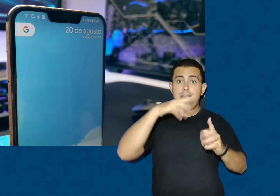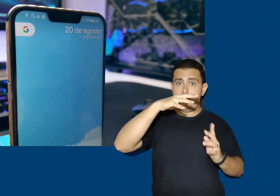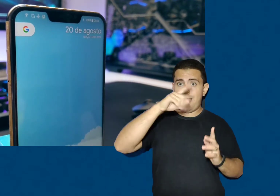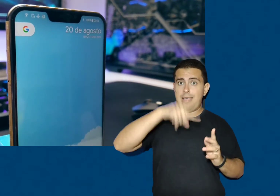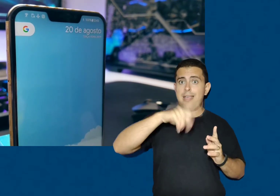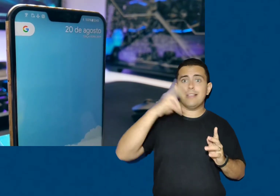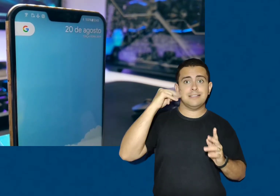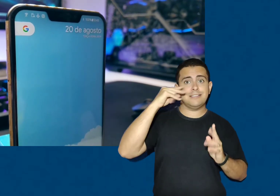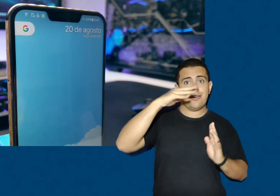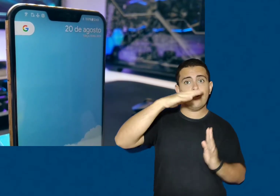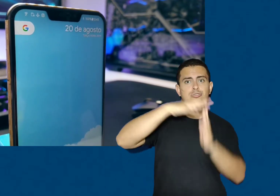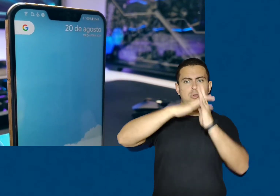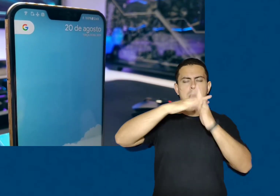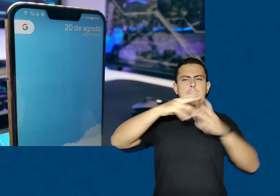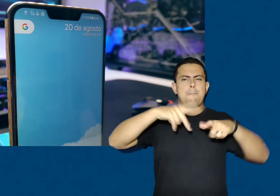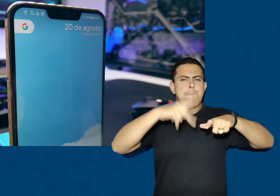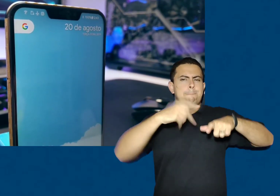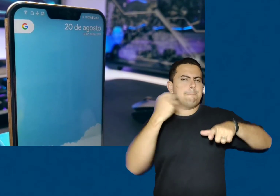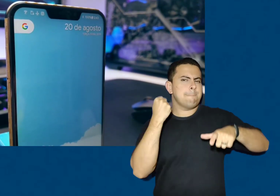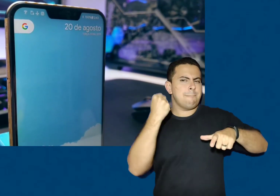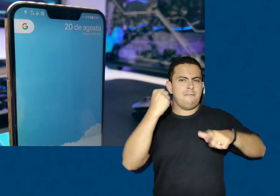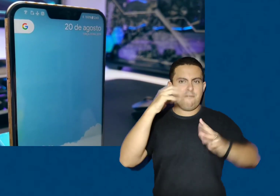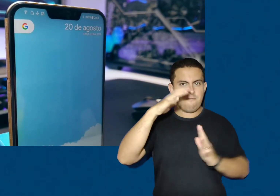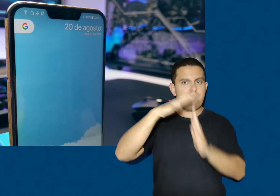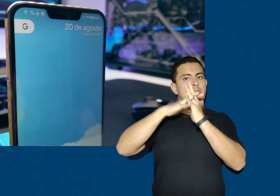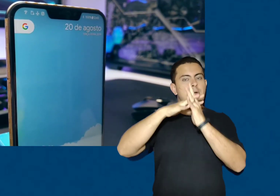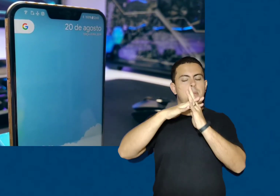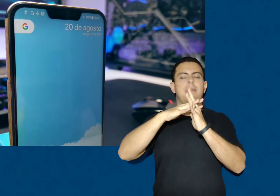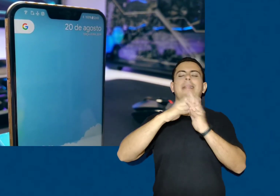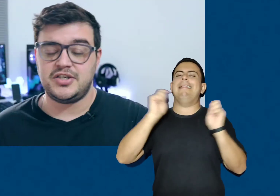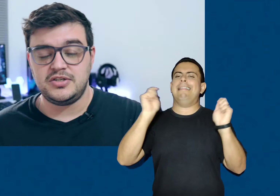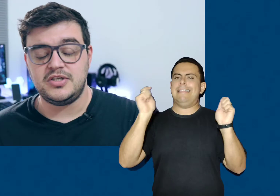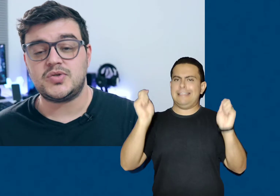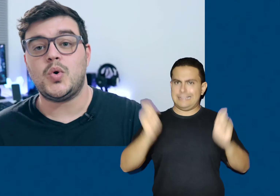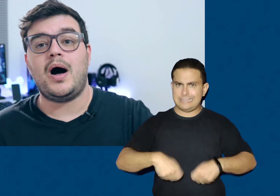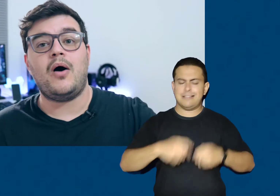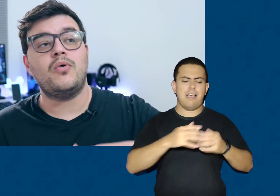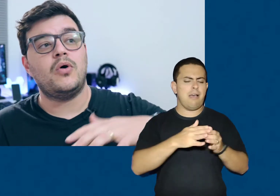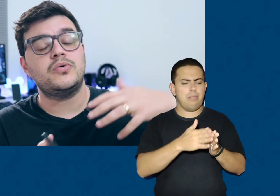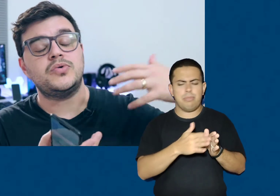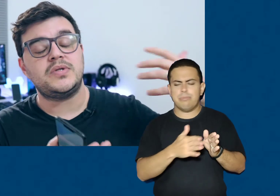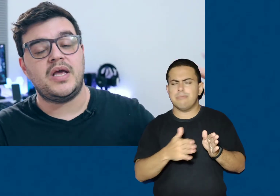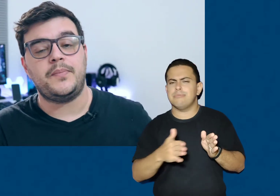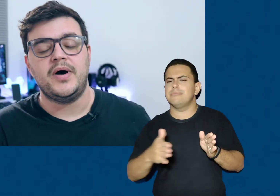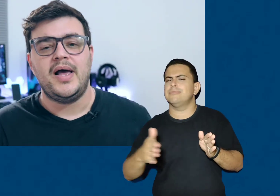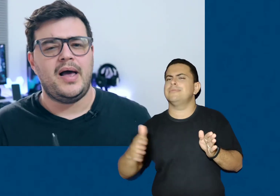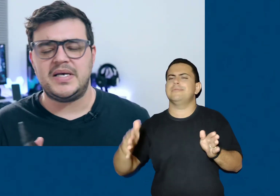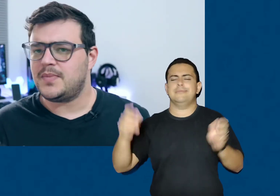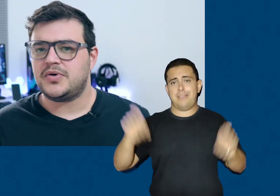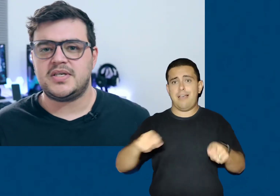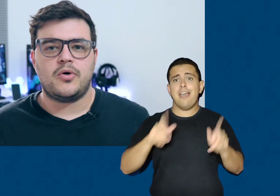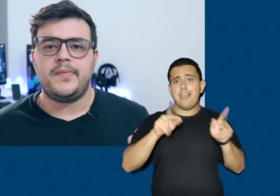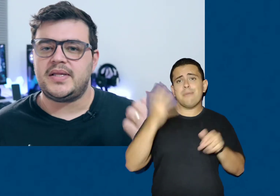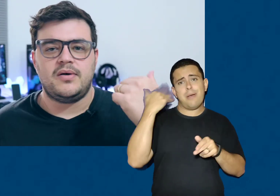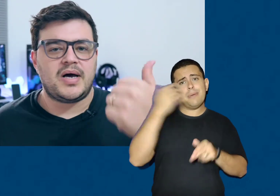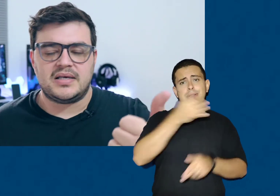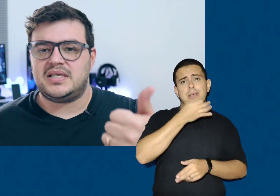linha, que tem esse processador mais potente e tudo mais, tiram vantagem disso ao longo do tempo. É a mesma coisa que eu comentei no Galaxy